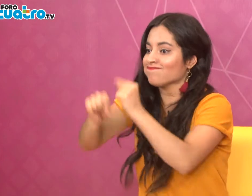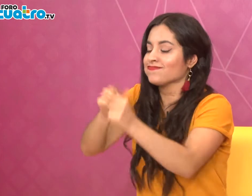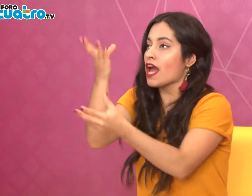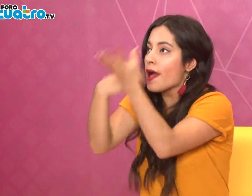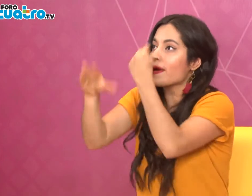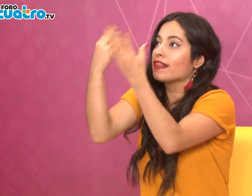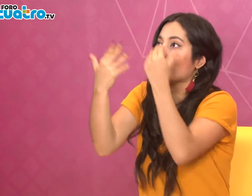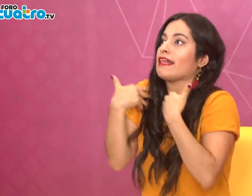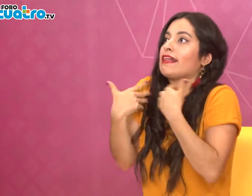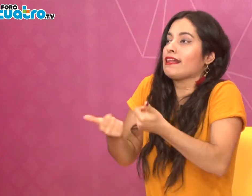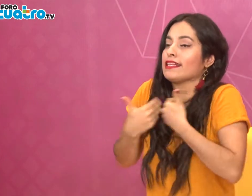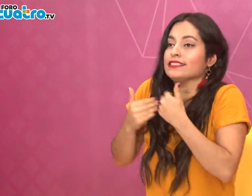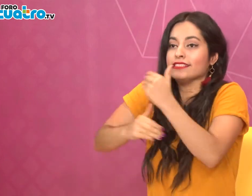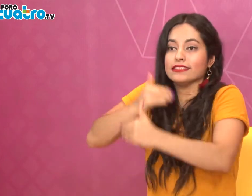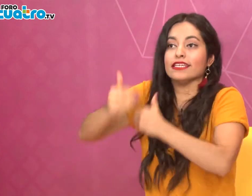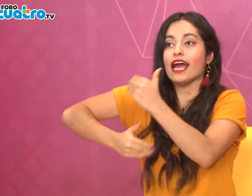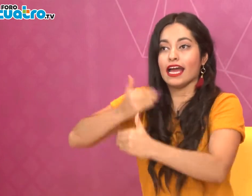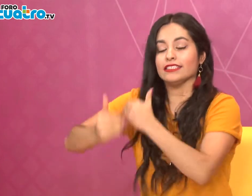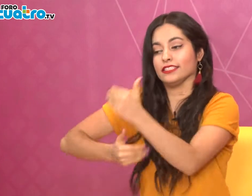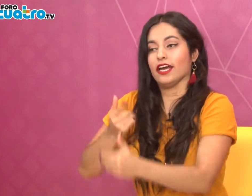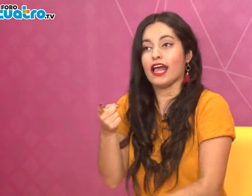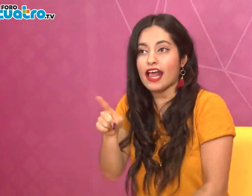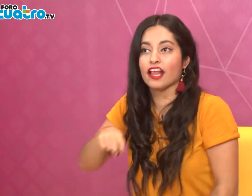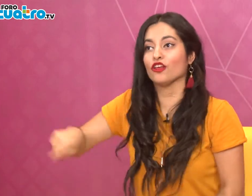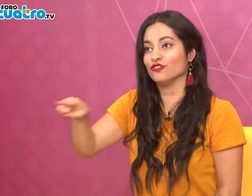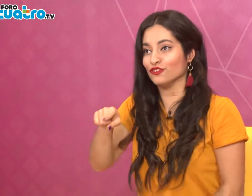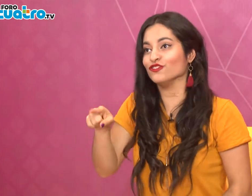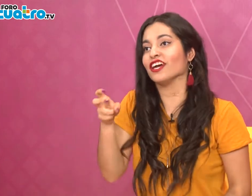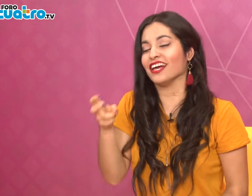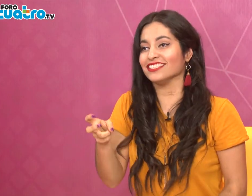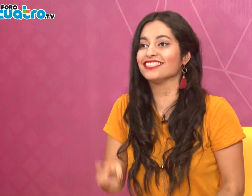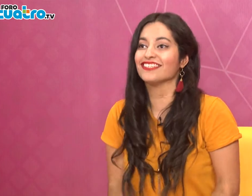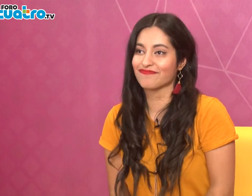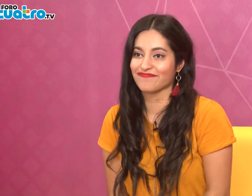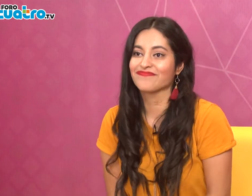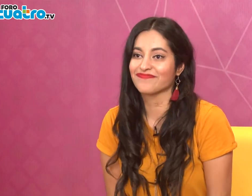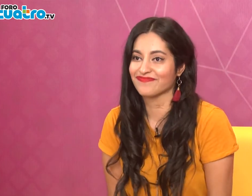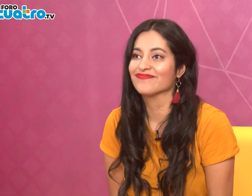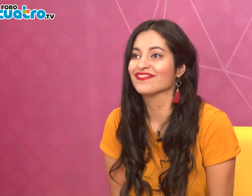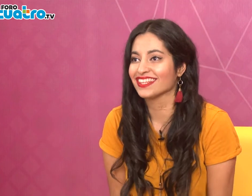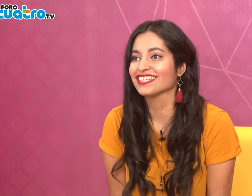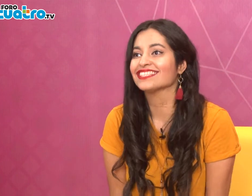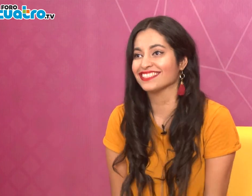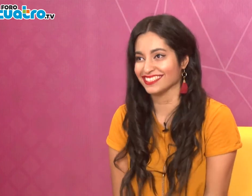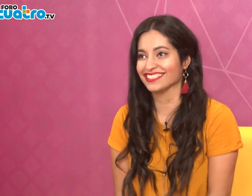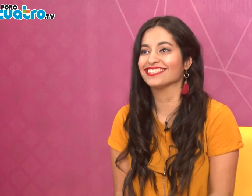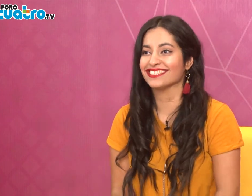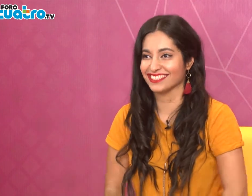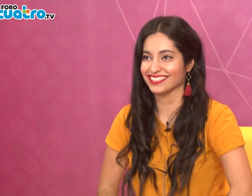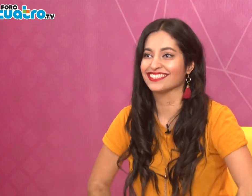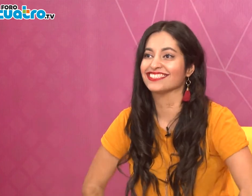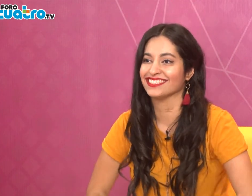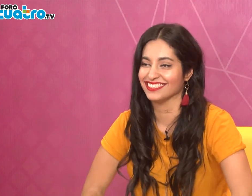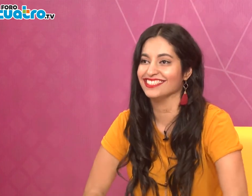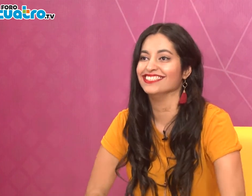nosotros, directamente aprender a acercarnos más y poder así tener una mayor inclusión.